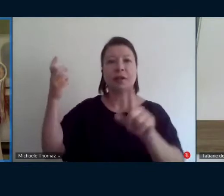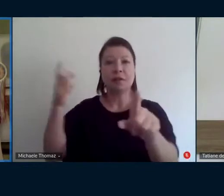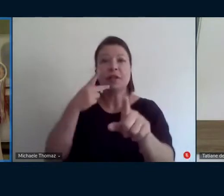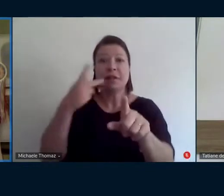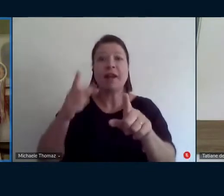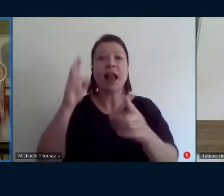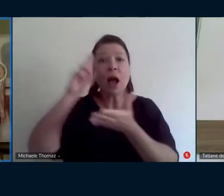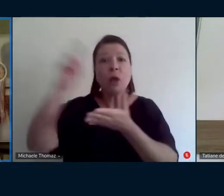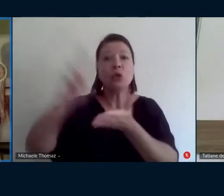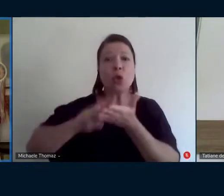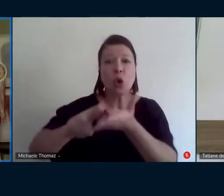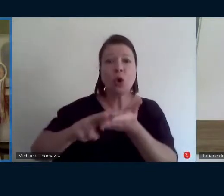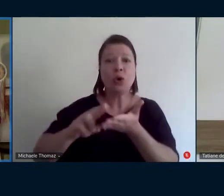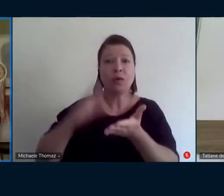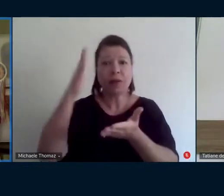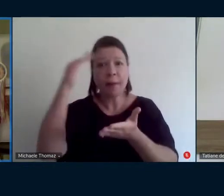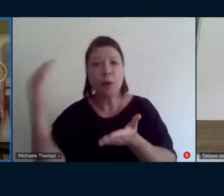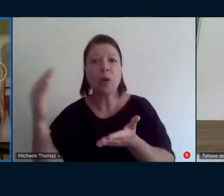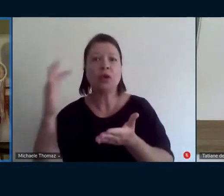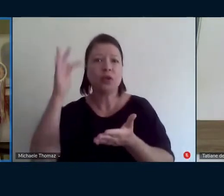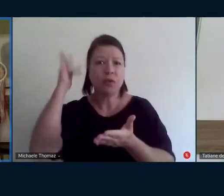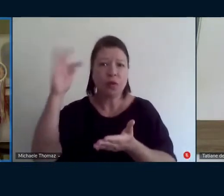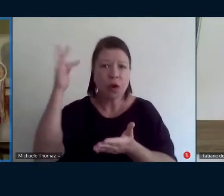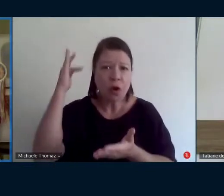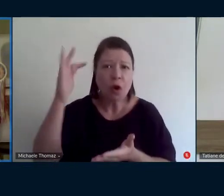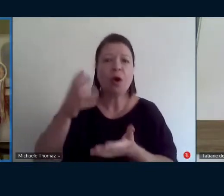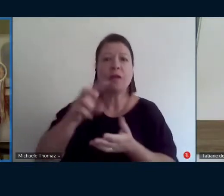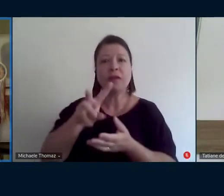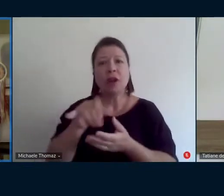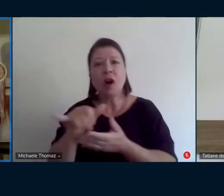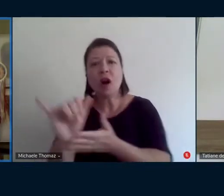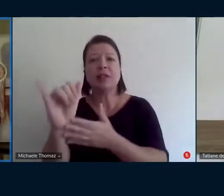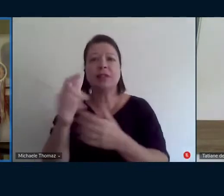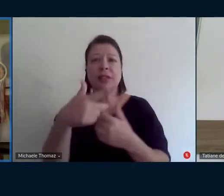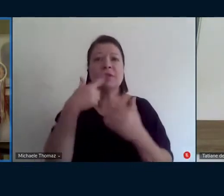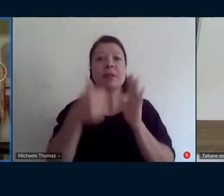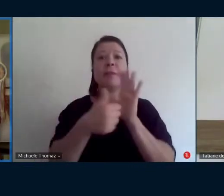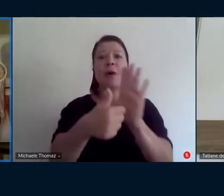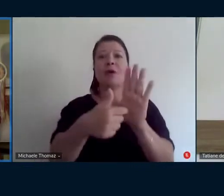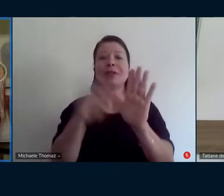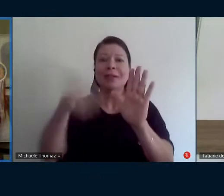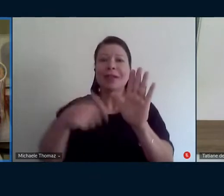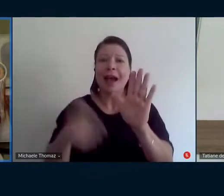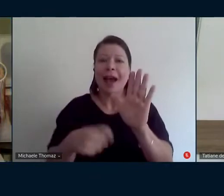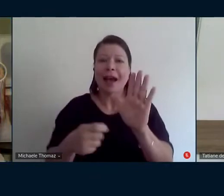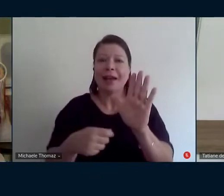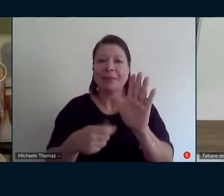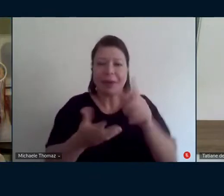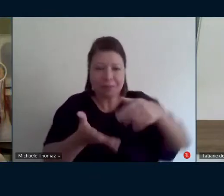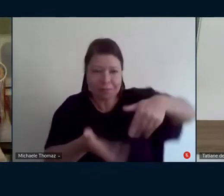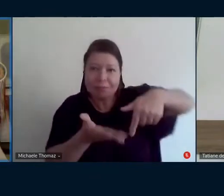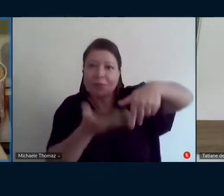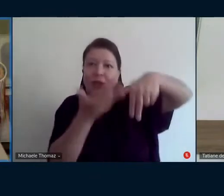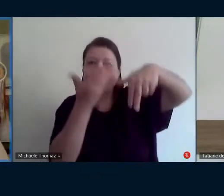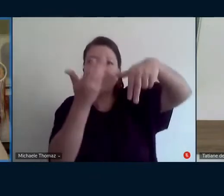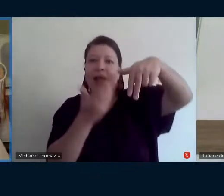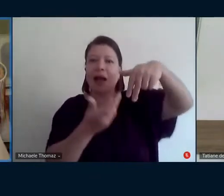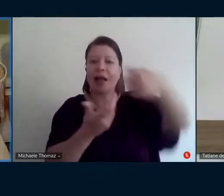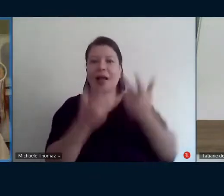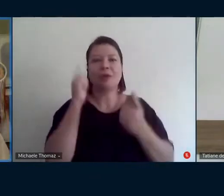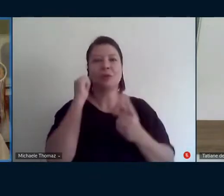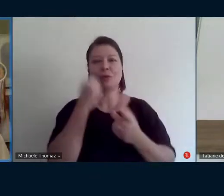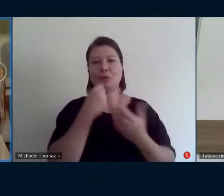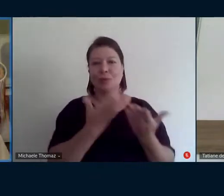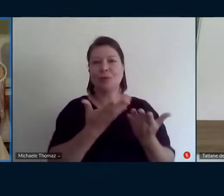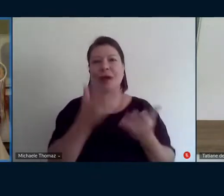dessa importância né então os processos todos compensatórios e aí tem uma questão